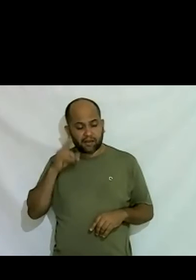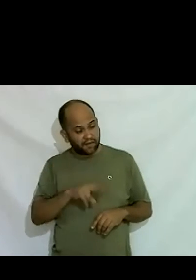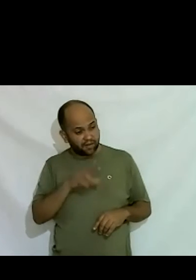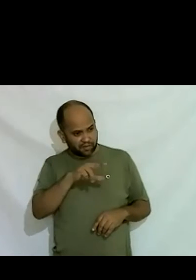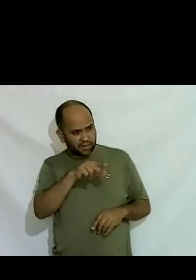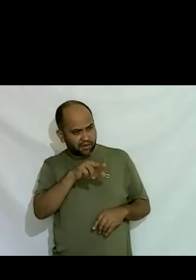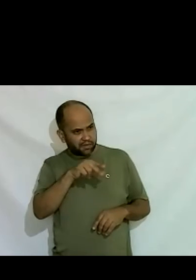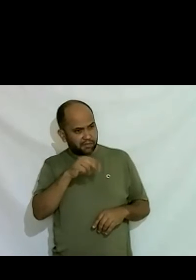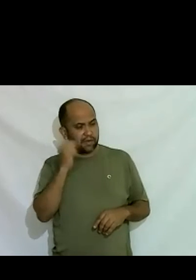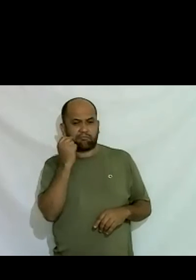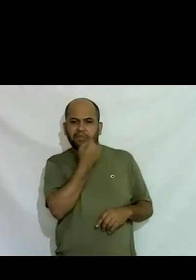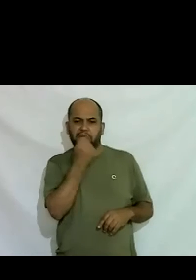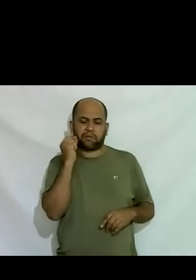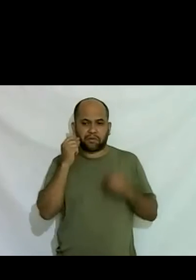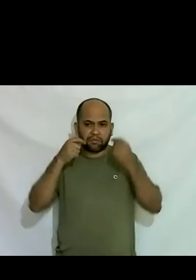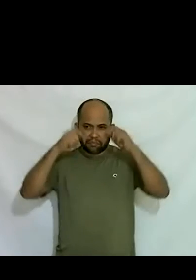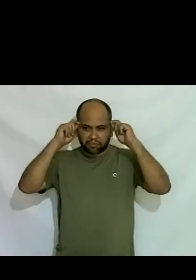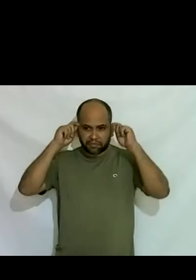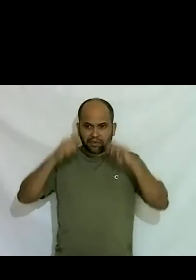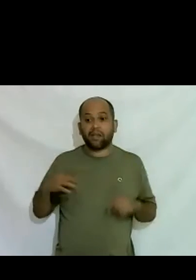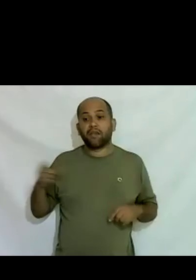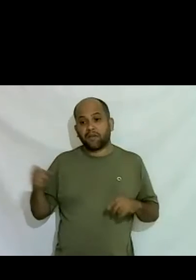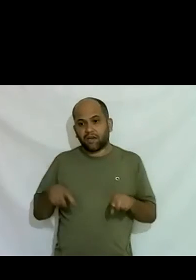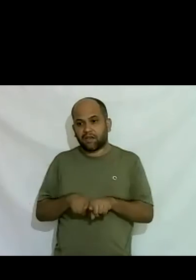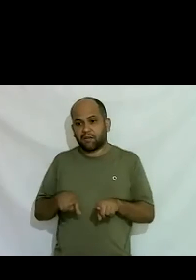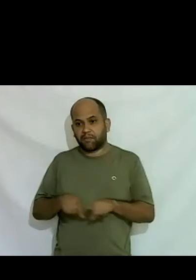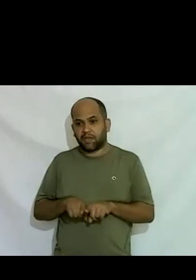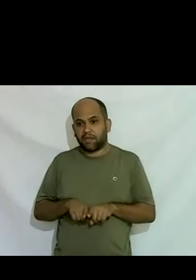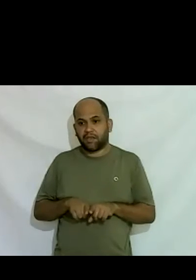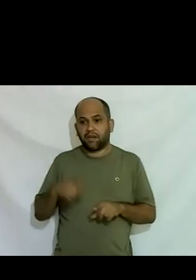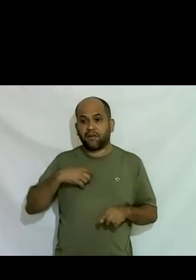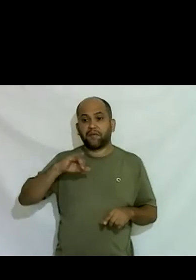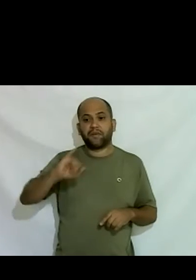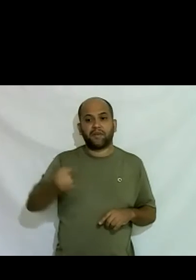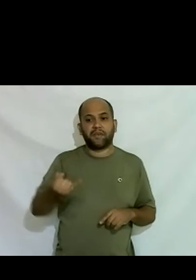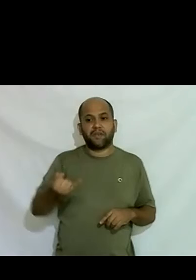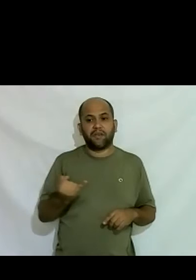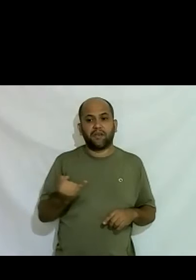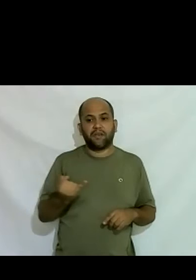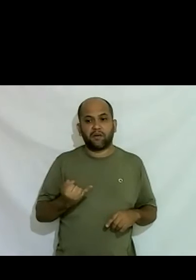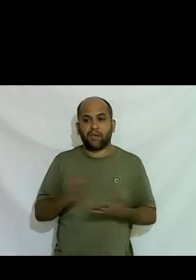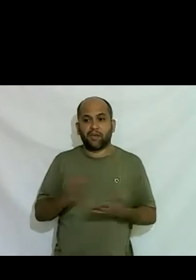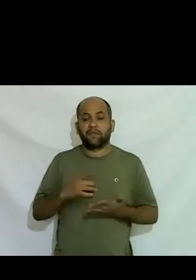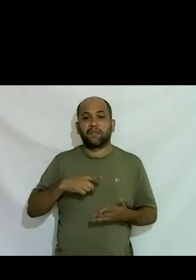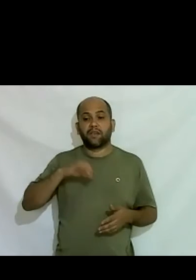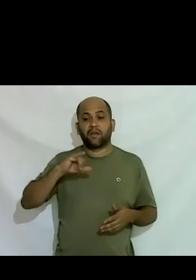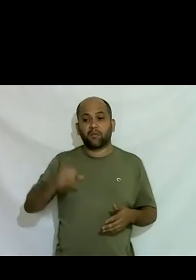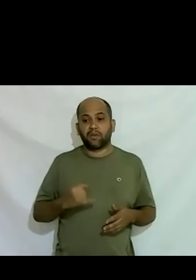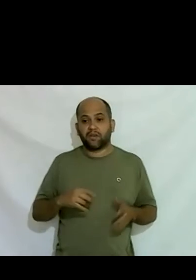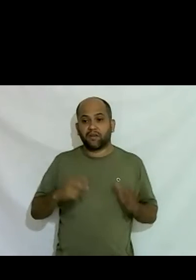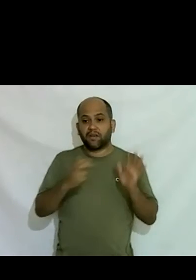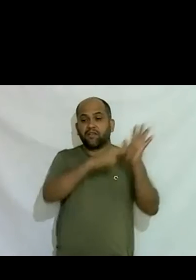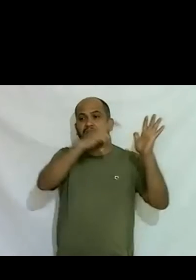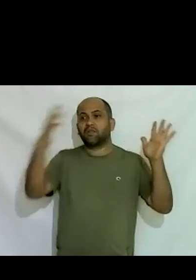sair mais tarde eu ia lá me imitava quando eu tinha oportunidade algumas vezes aconteceu de eu ter oportunidade de ficar o dia inteiro